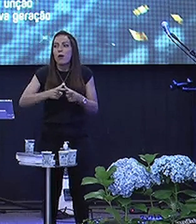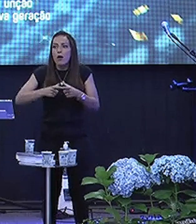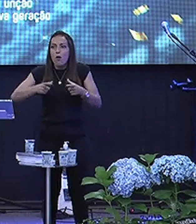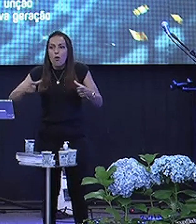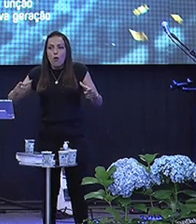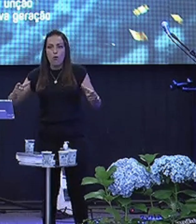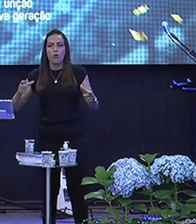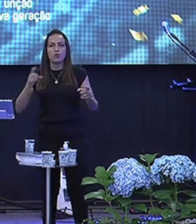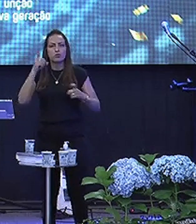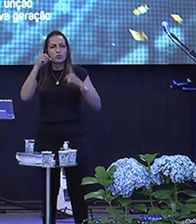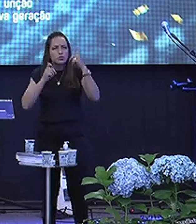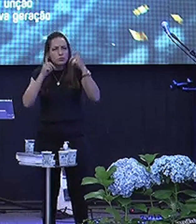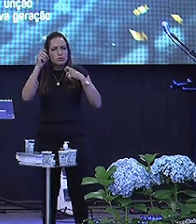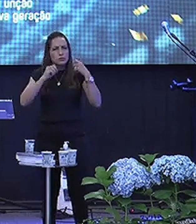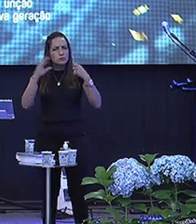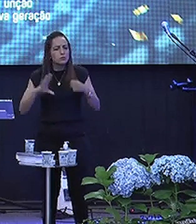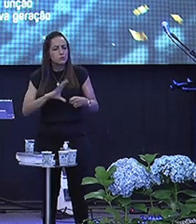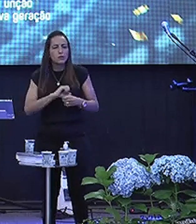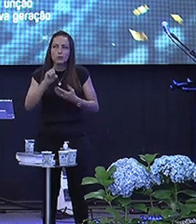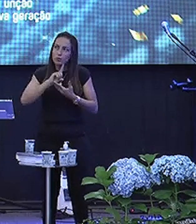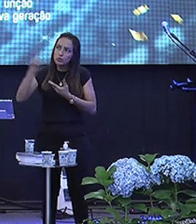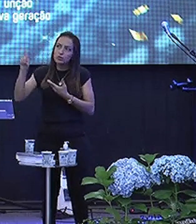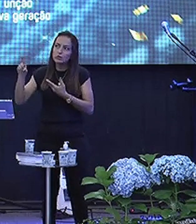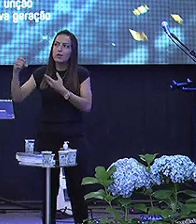Expressões Do amor de Deus É a disciplina